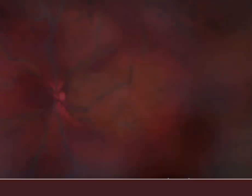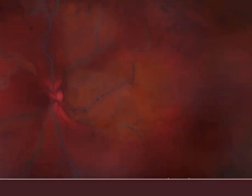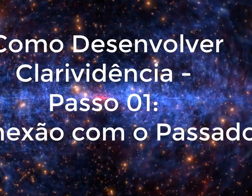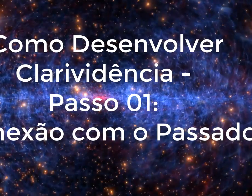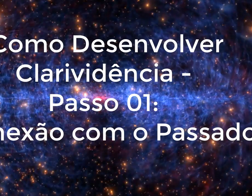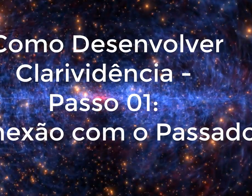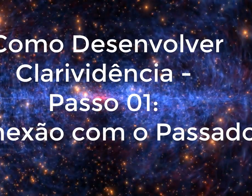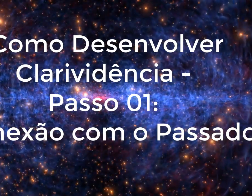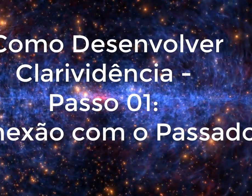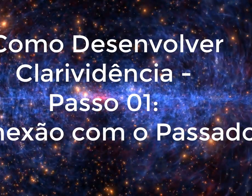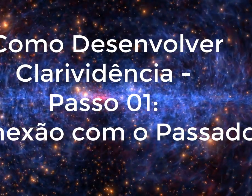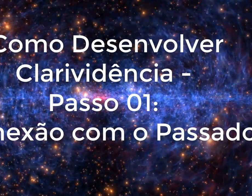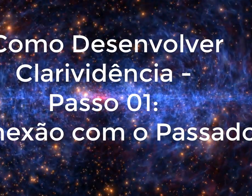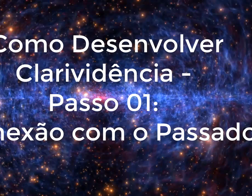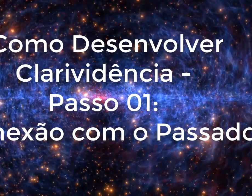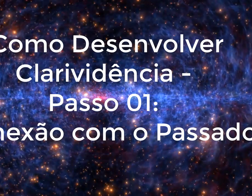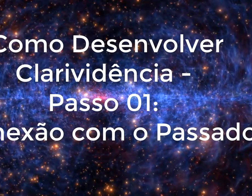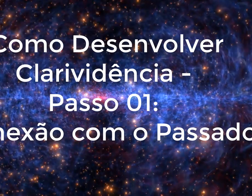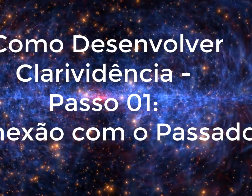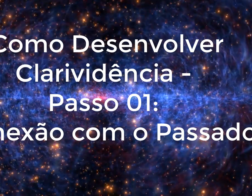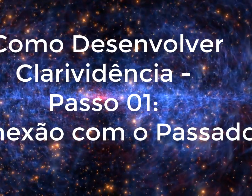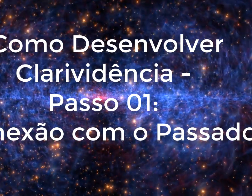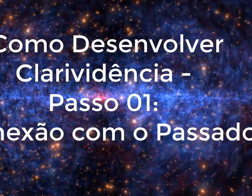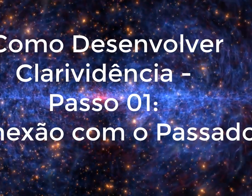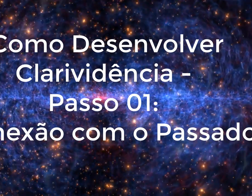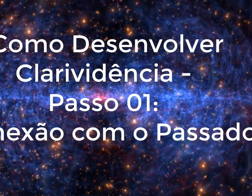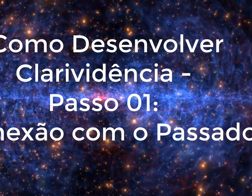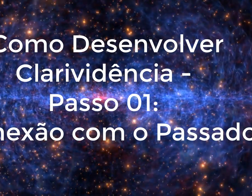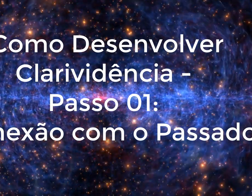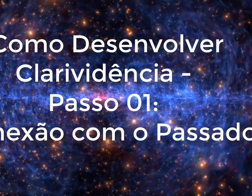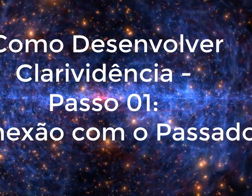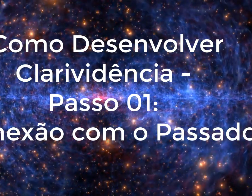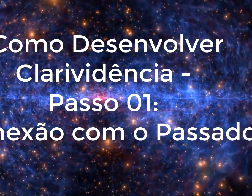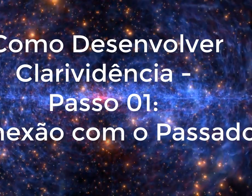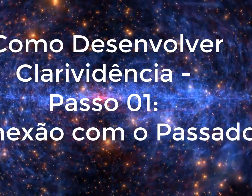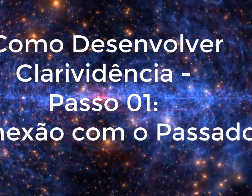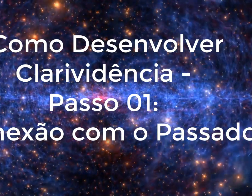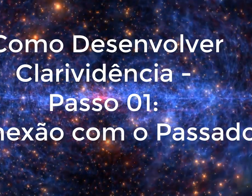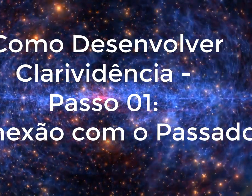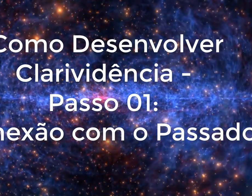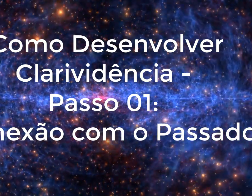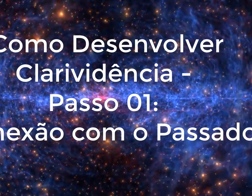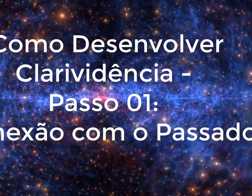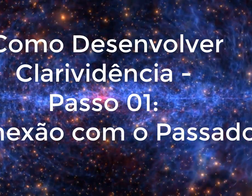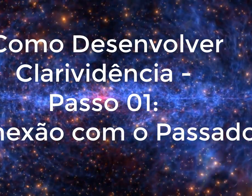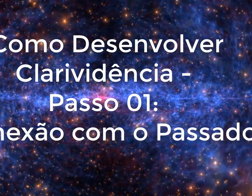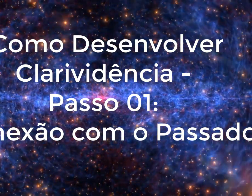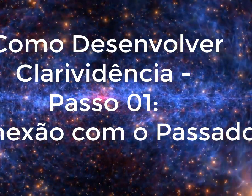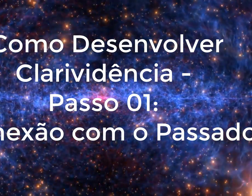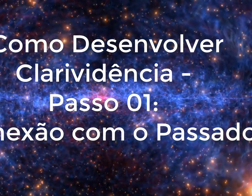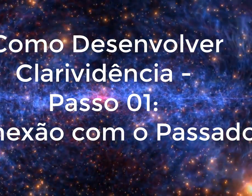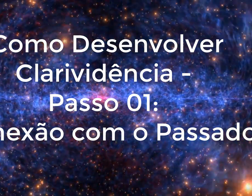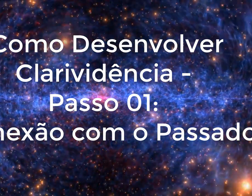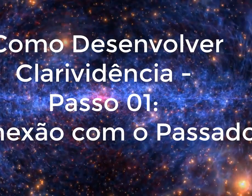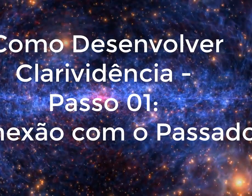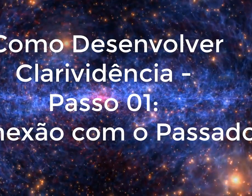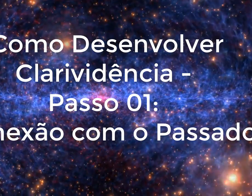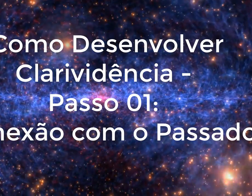Jogo do esconde-esconde-esconde. Uma das coisas também muito praticantes que os xamãs, que as